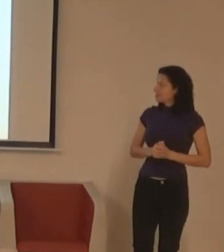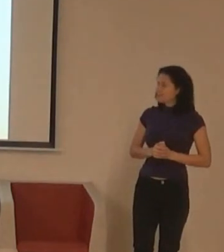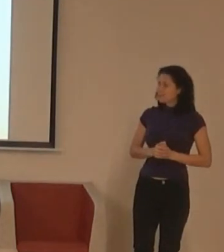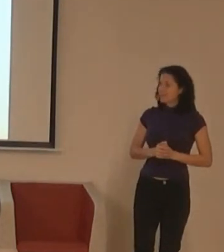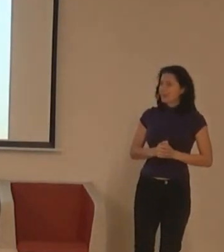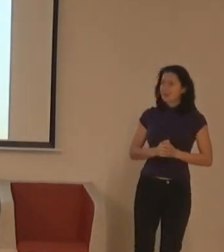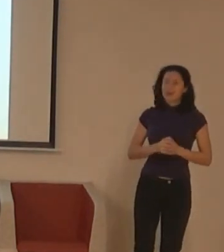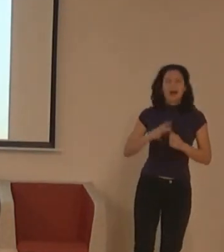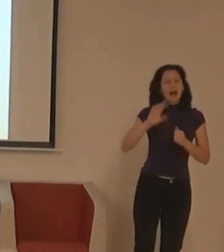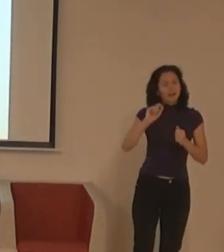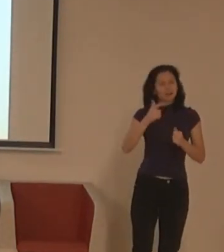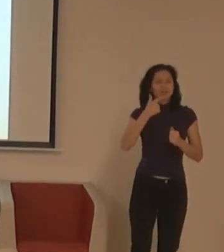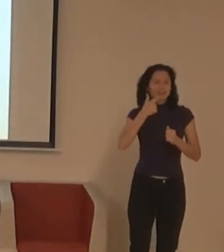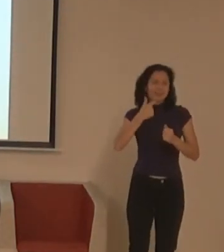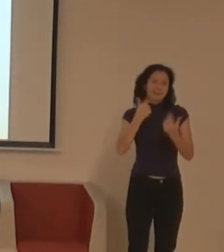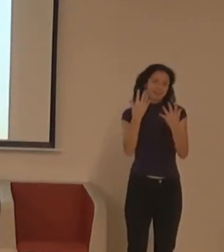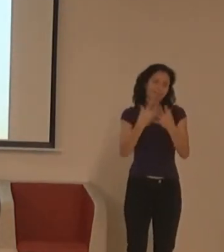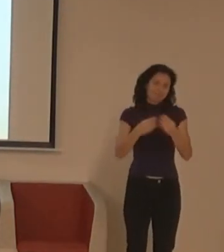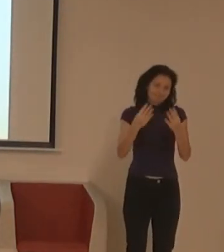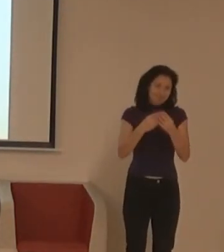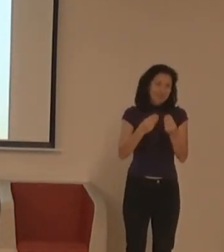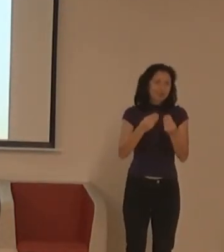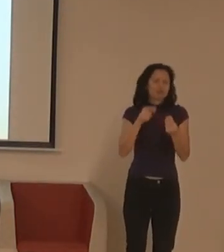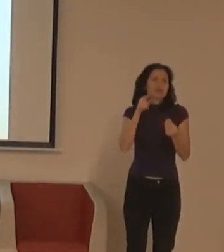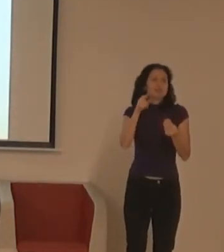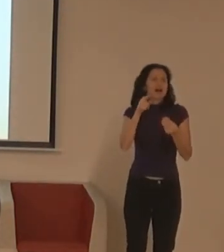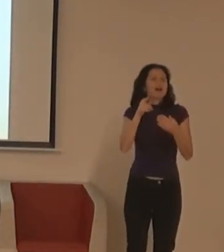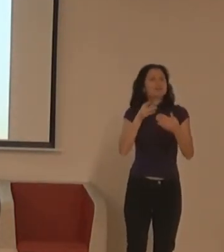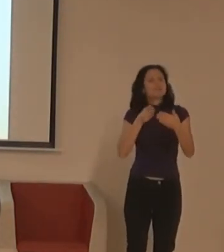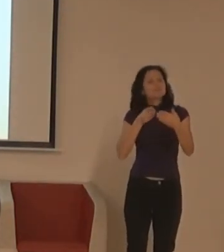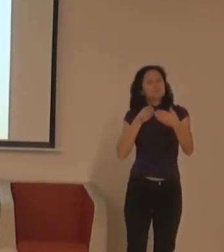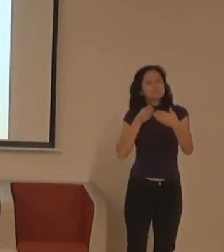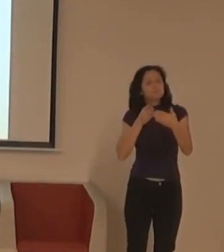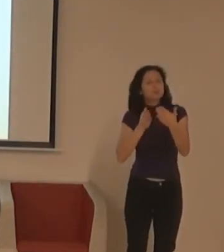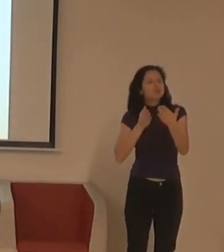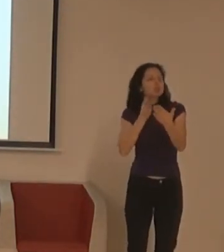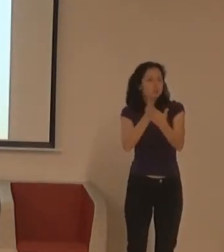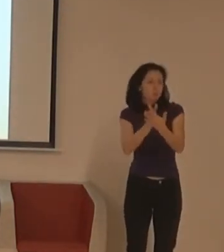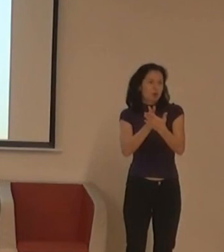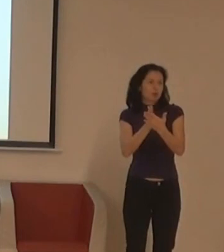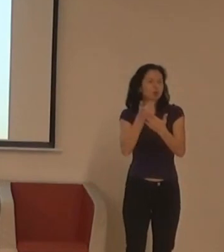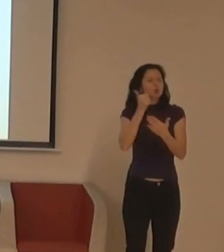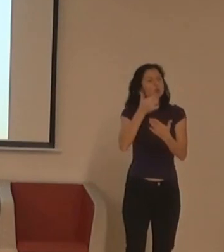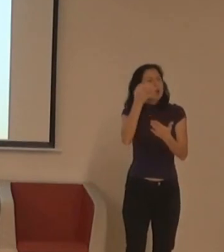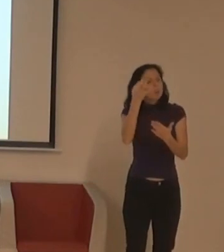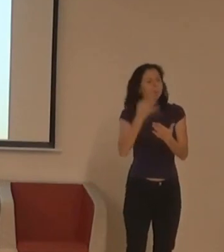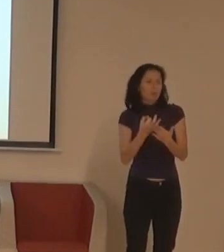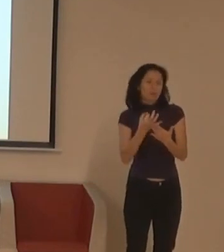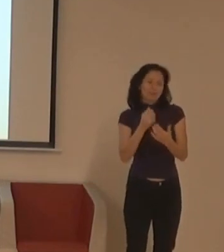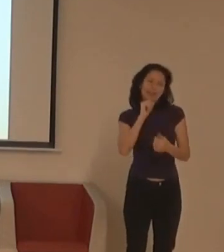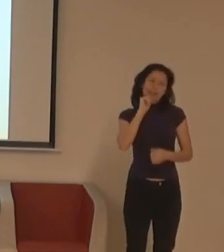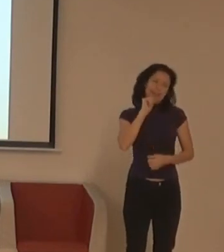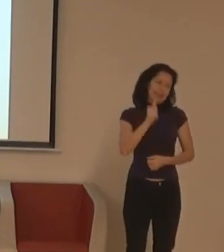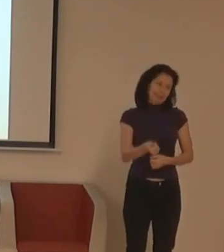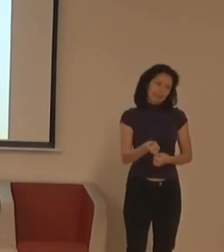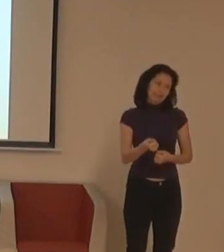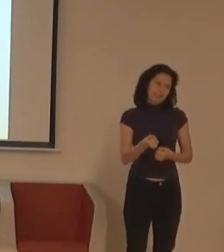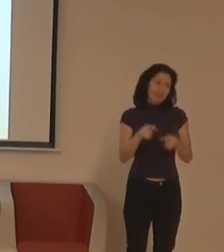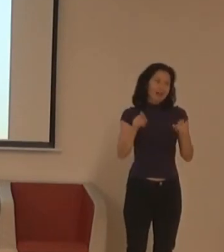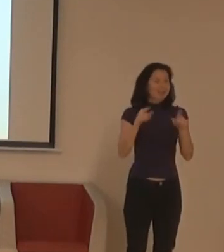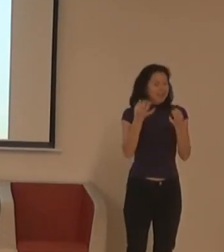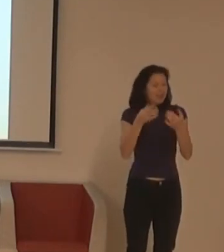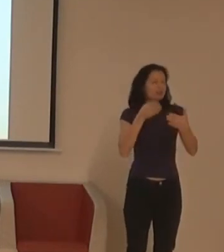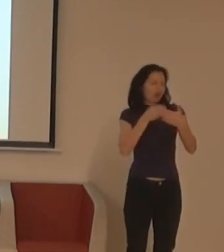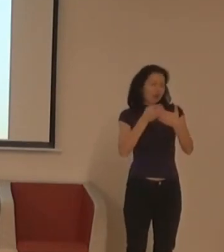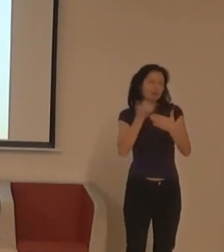Pár slově nadávěr. Prístupnost nikde není dokonalá. Nikdy. A nikdy není rychle hotová. Ale i tak je